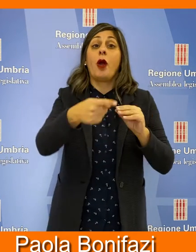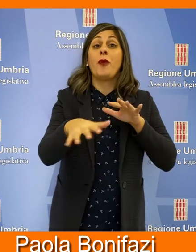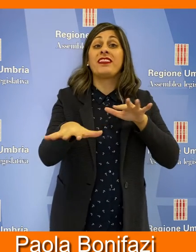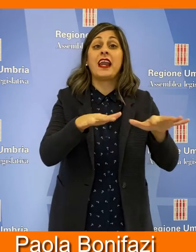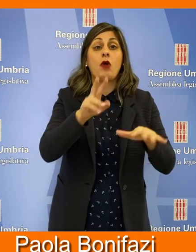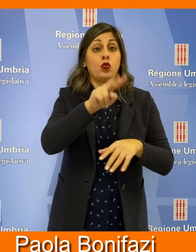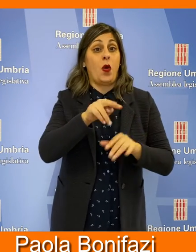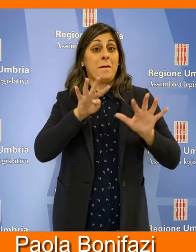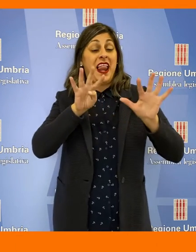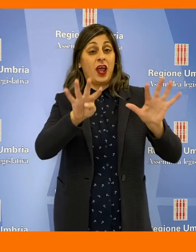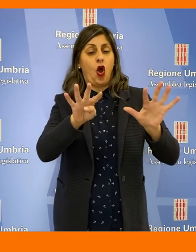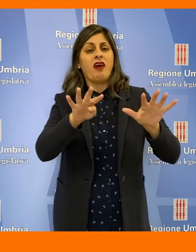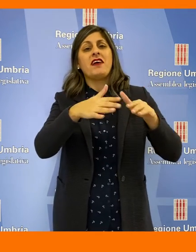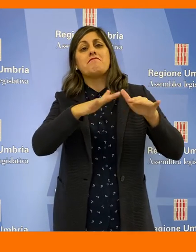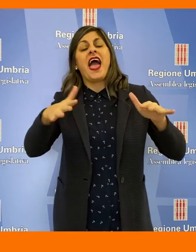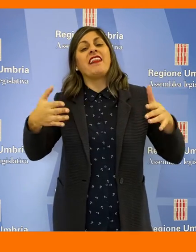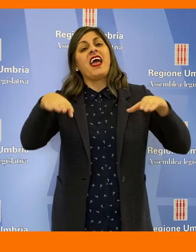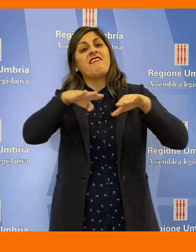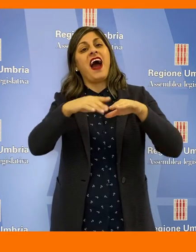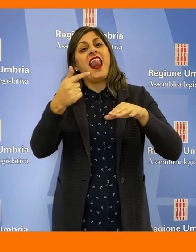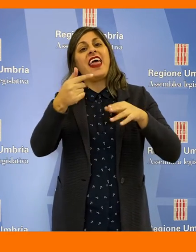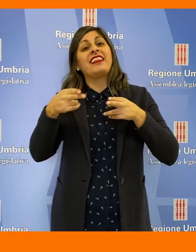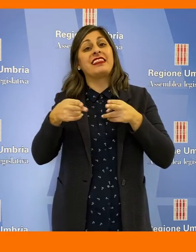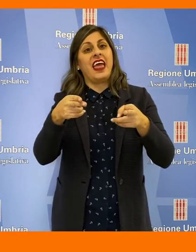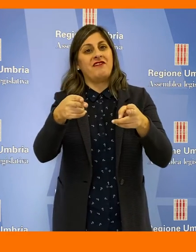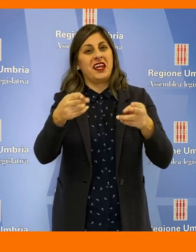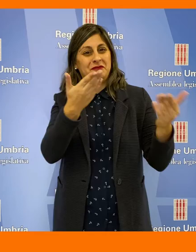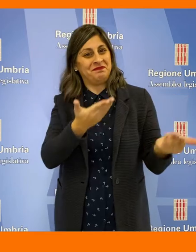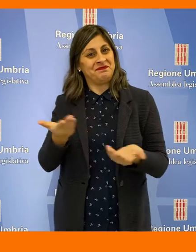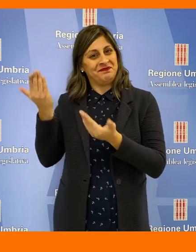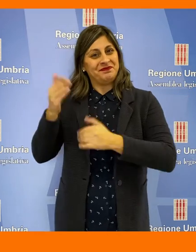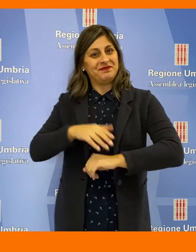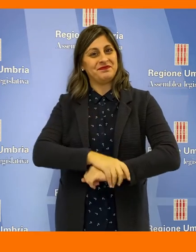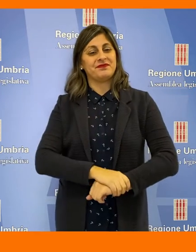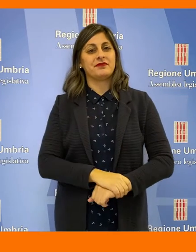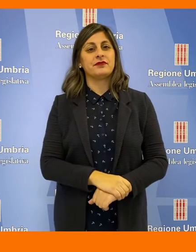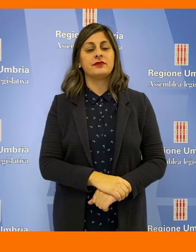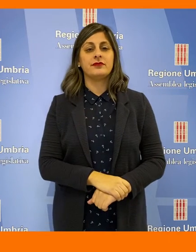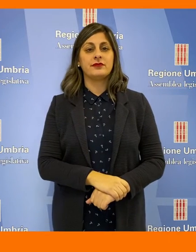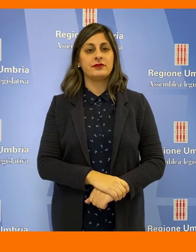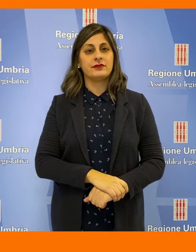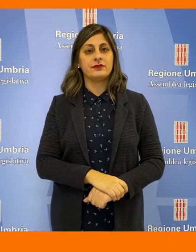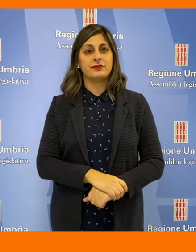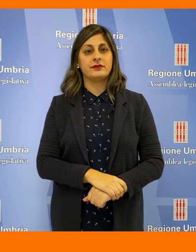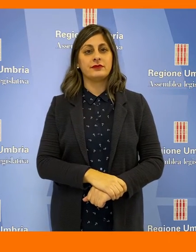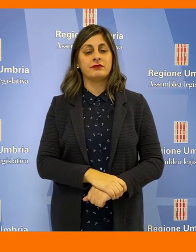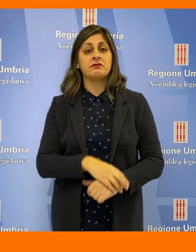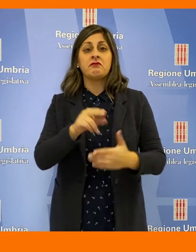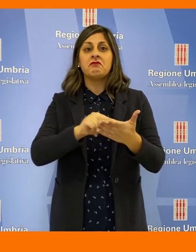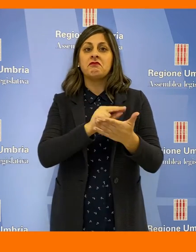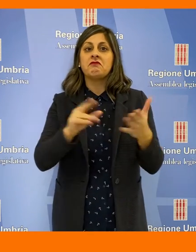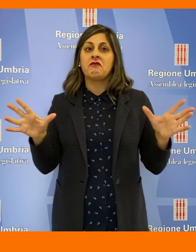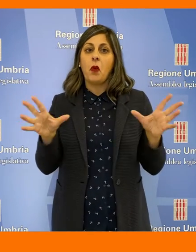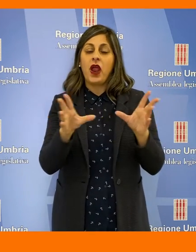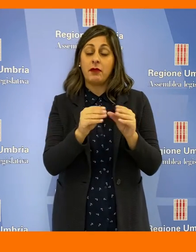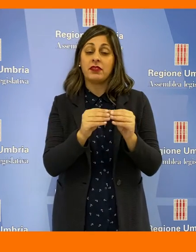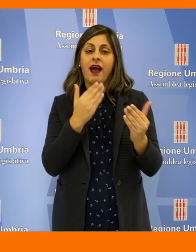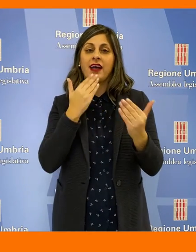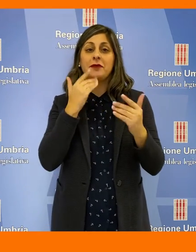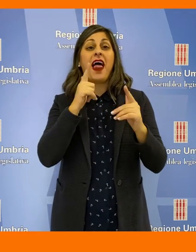2009 della media valle del Tevere. Il servizio. Con voto unanime l'Assemblea Legislativa